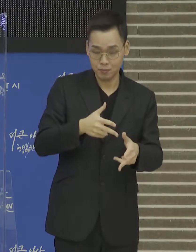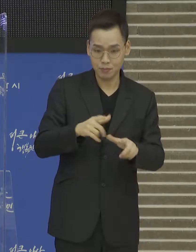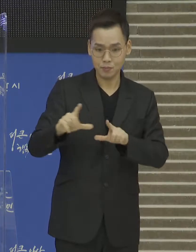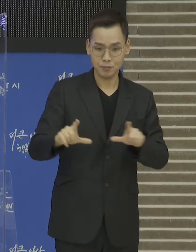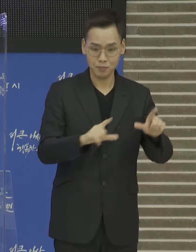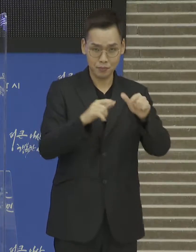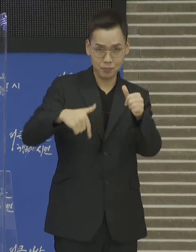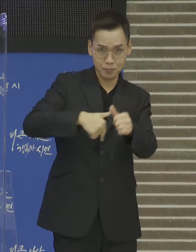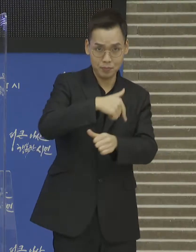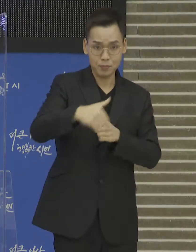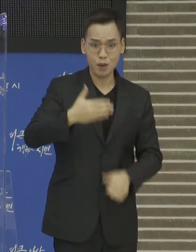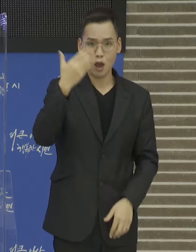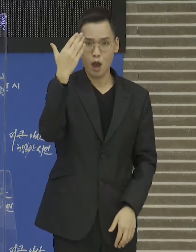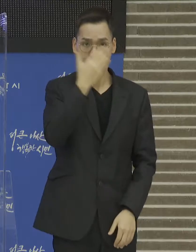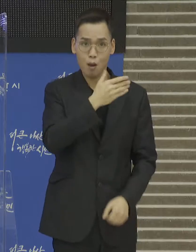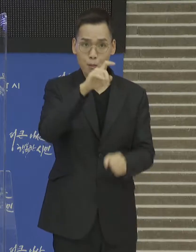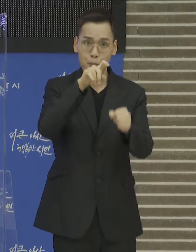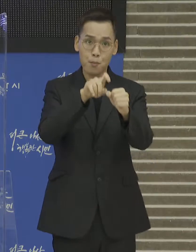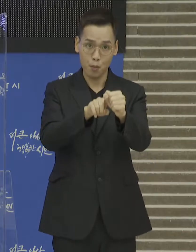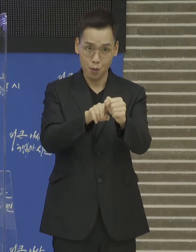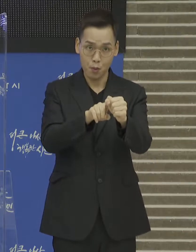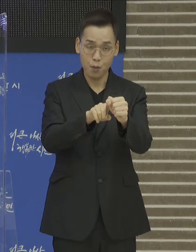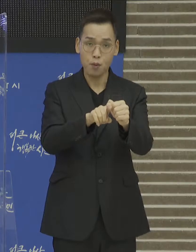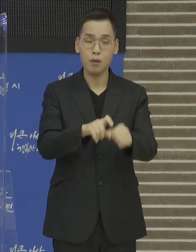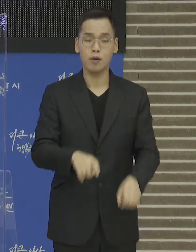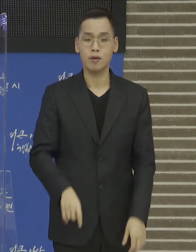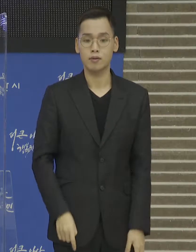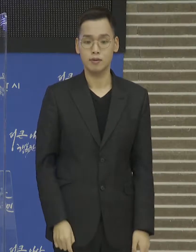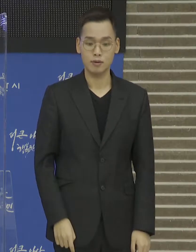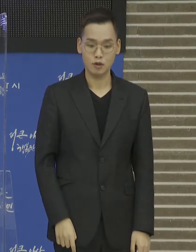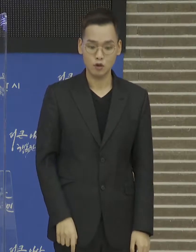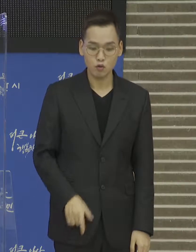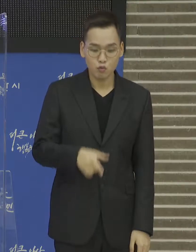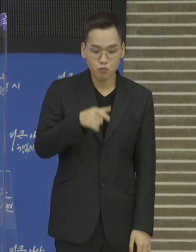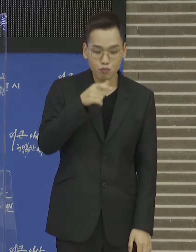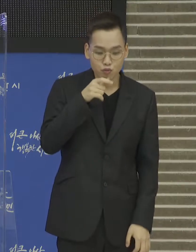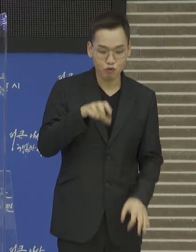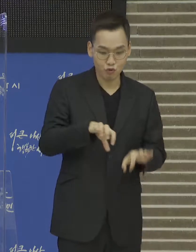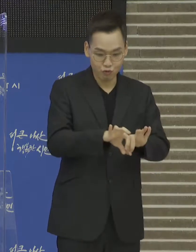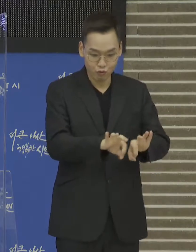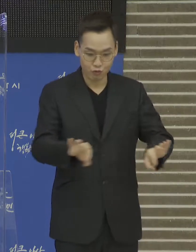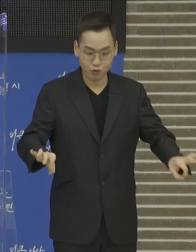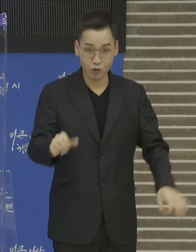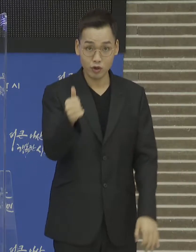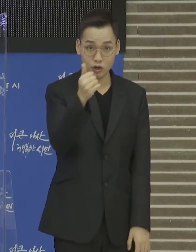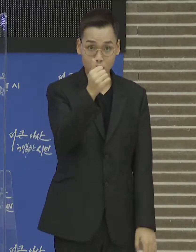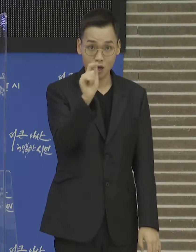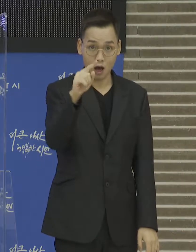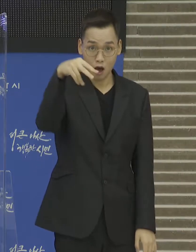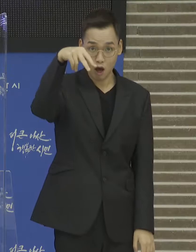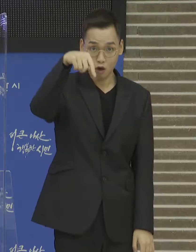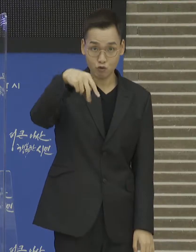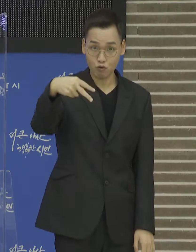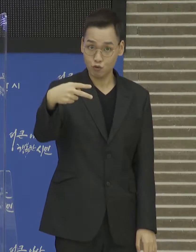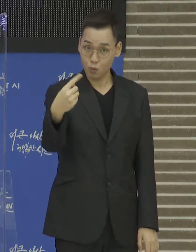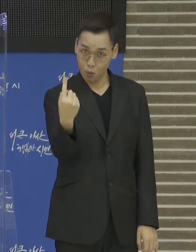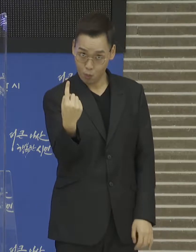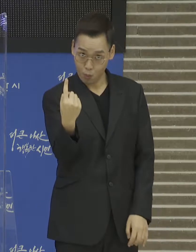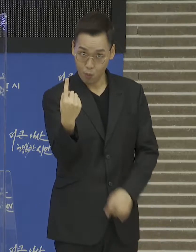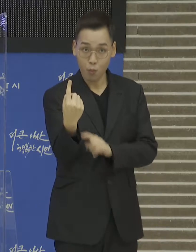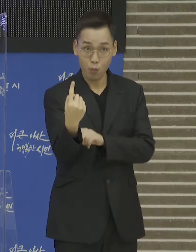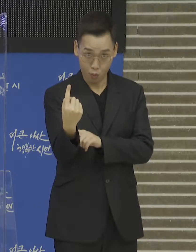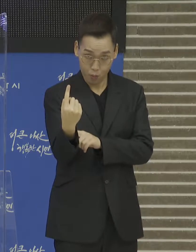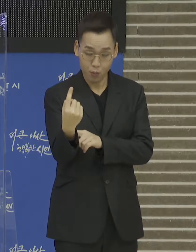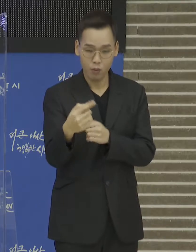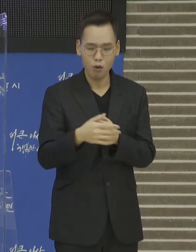환경인프라 구축을 위한 아산시 하수도정비 기본계획수리, 공공하수처리시설확충사업,